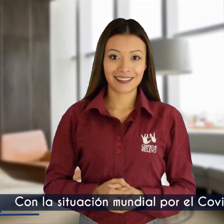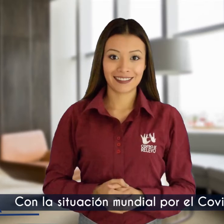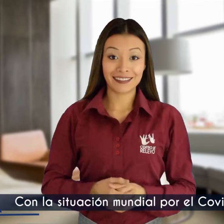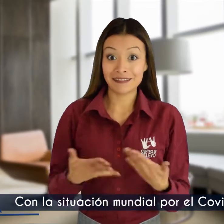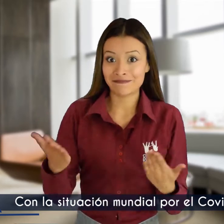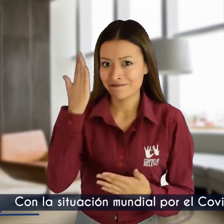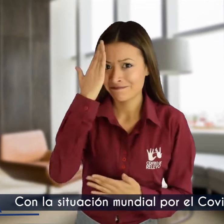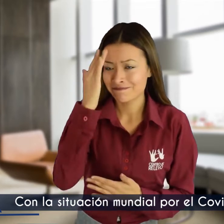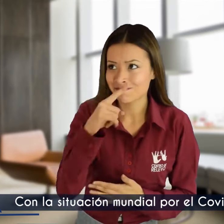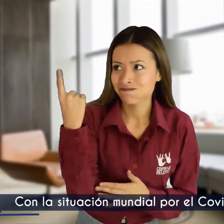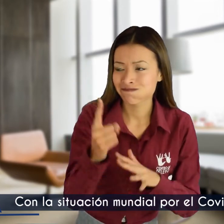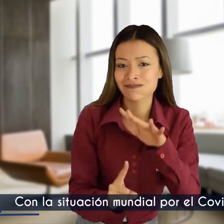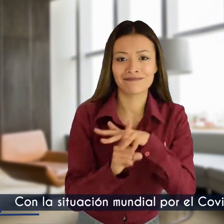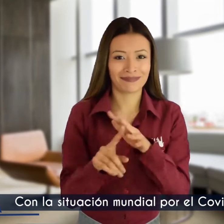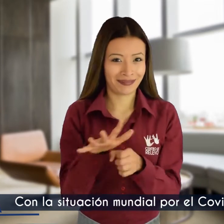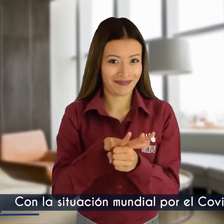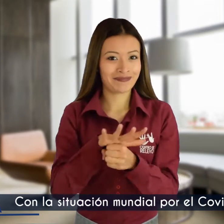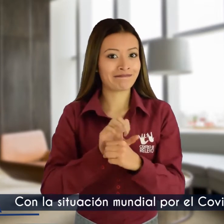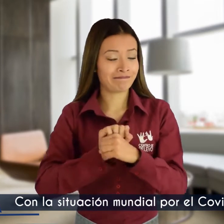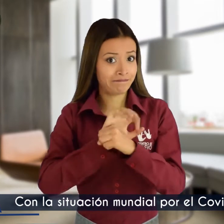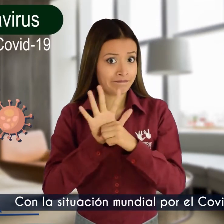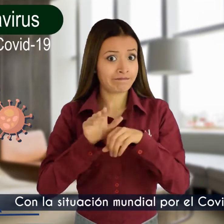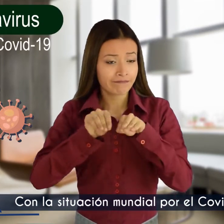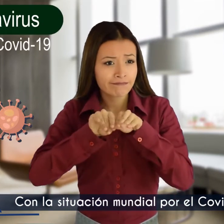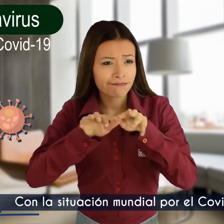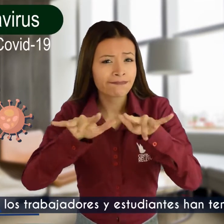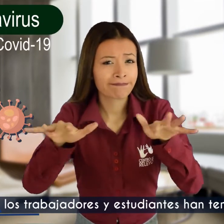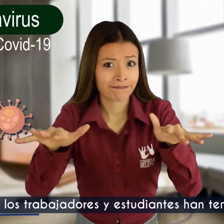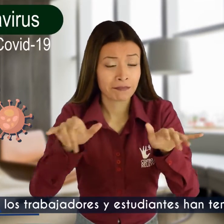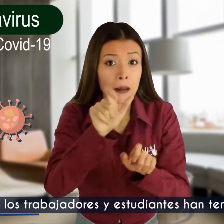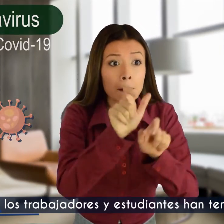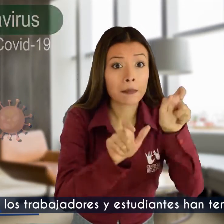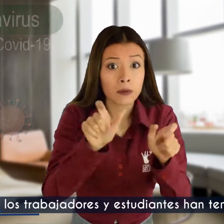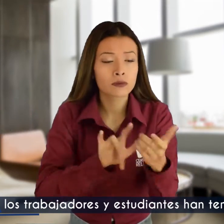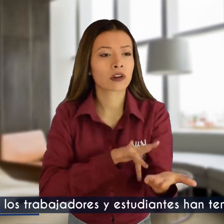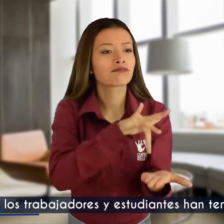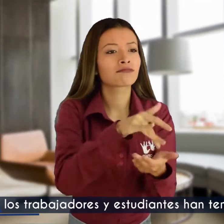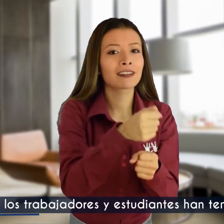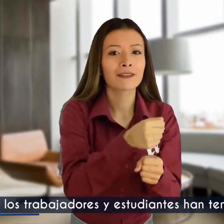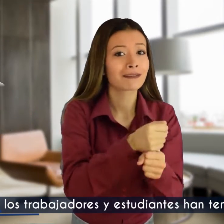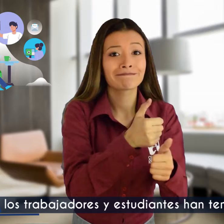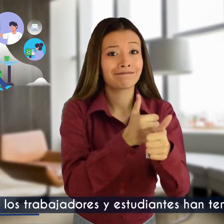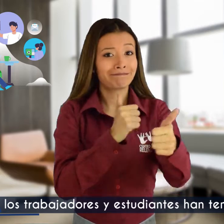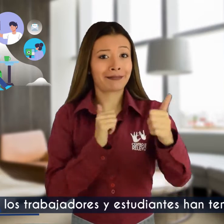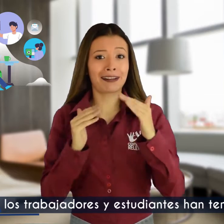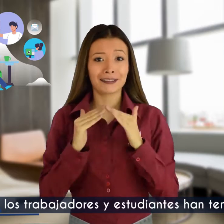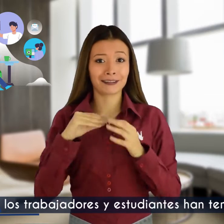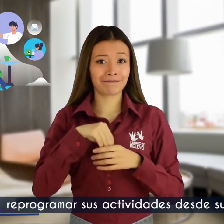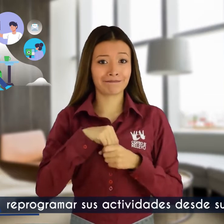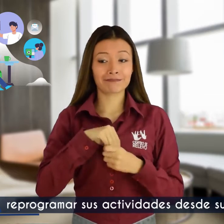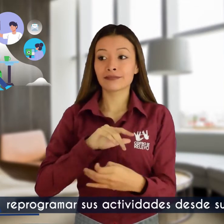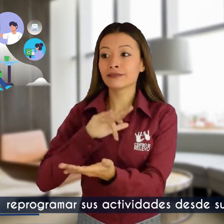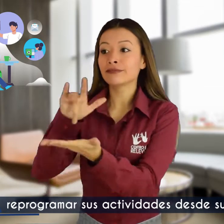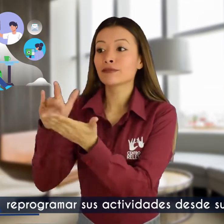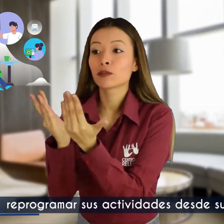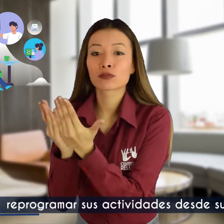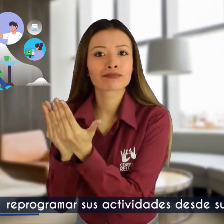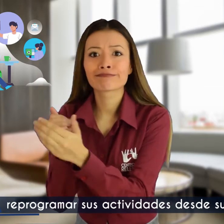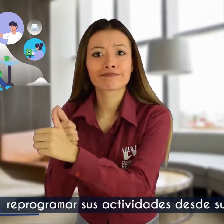Con la situación mundial por el COVID-19, los trabajadores y estudiantes han tenido que reprogramar sus actividades desde